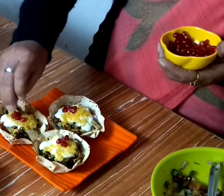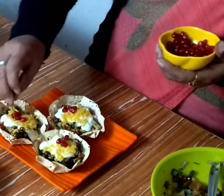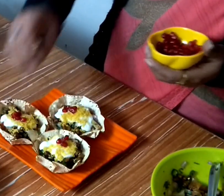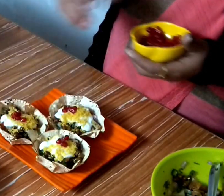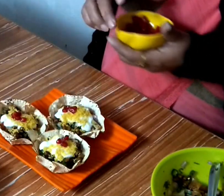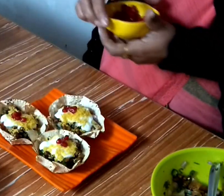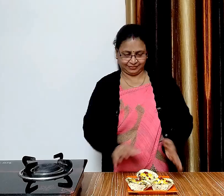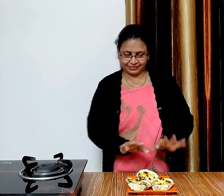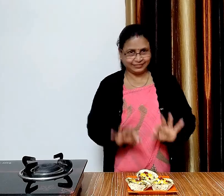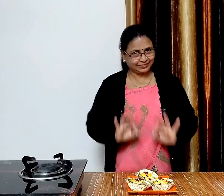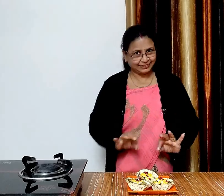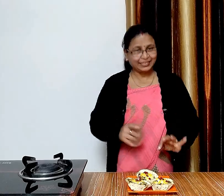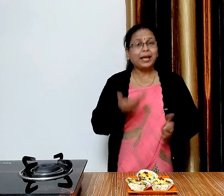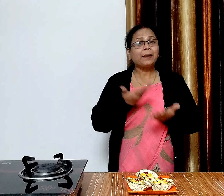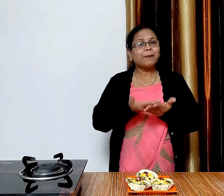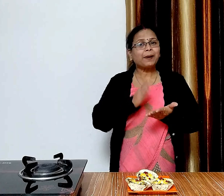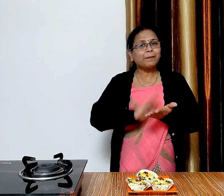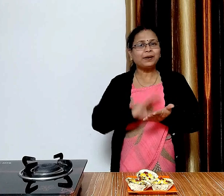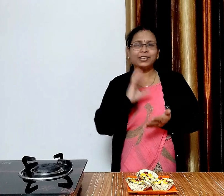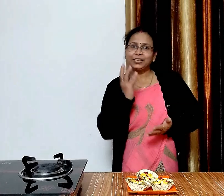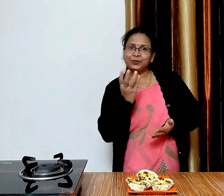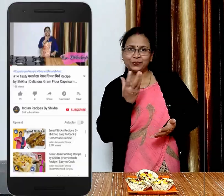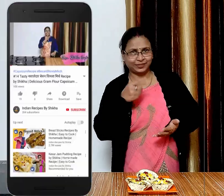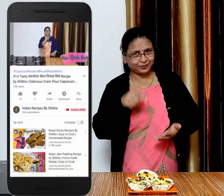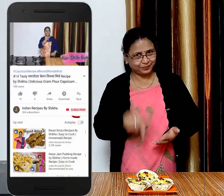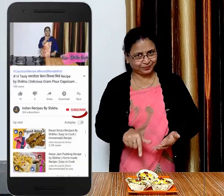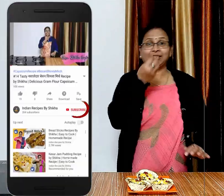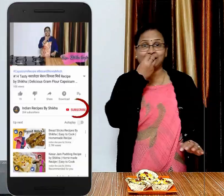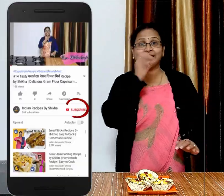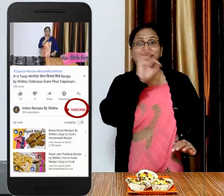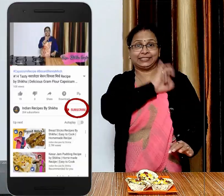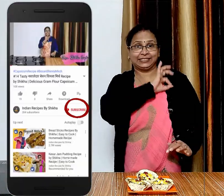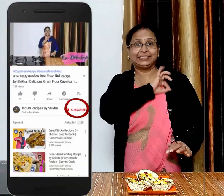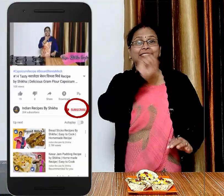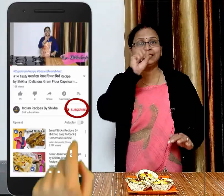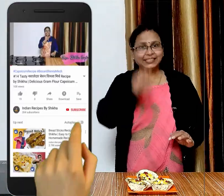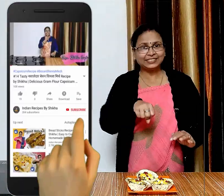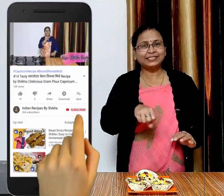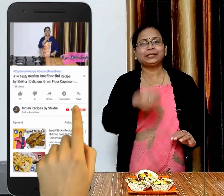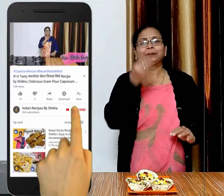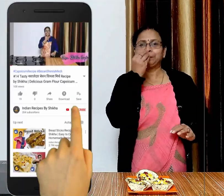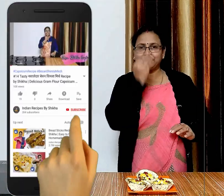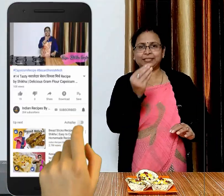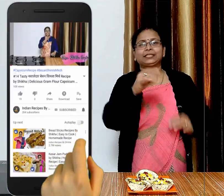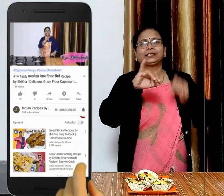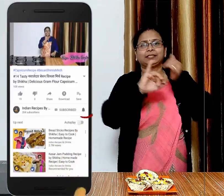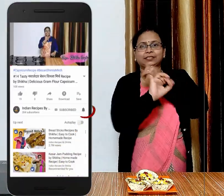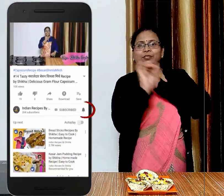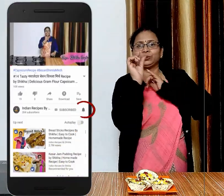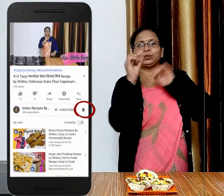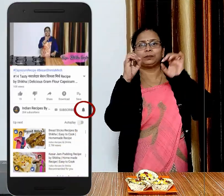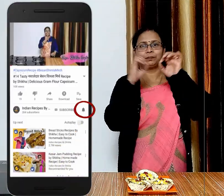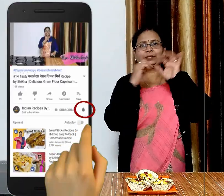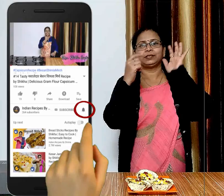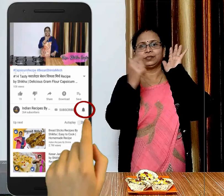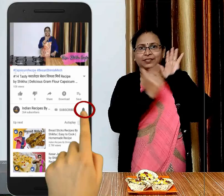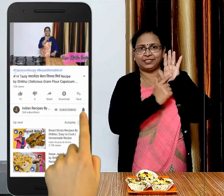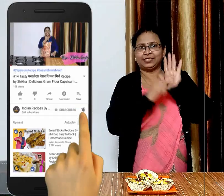मसाला पापड़ चाट तयार है अगर आपको मेरी रेसिपी पसंद आई हो तो इस चैनल को सब्स्राइब करना ना भूले मिलते हैं नेक्स वीडियो